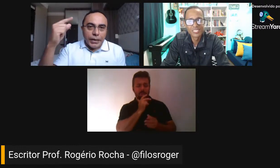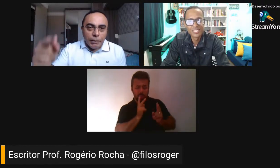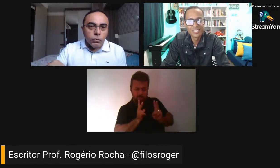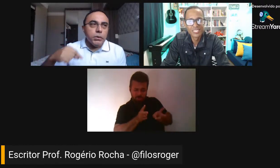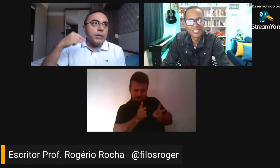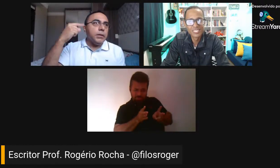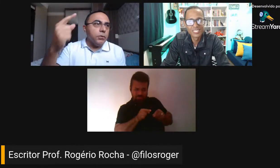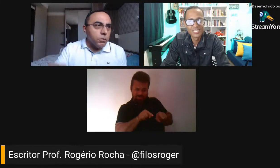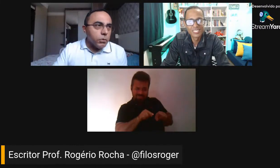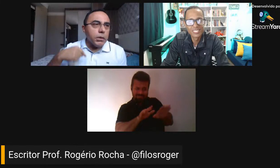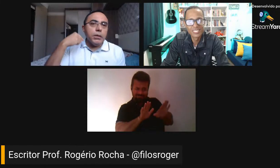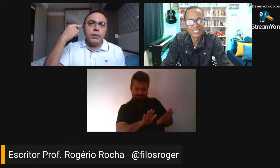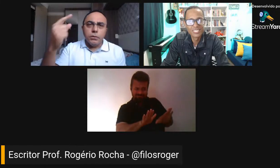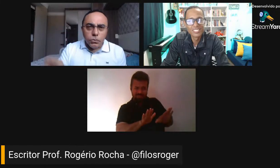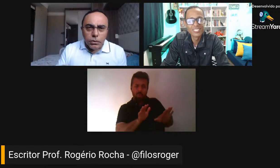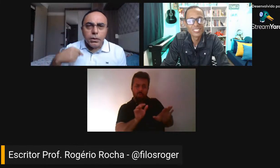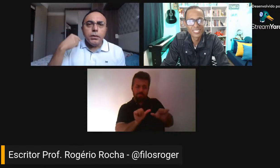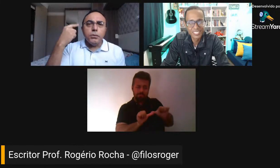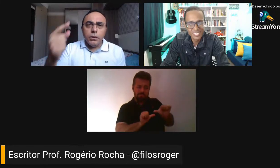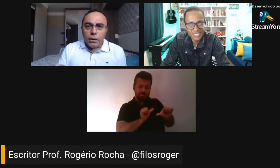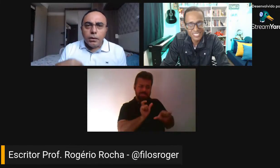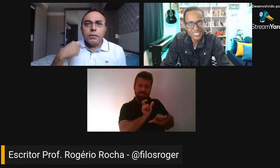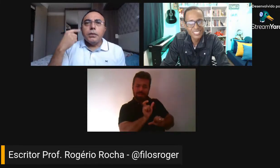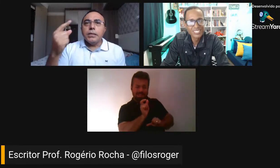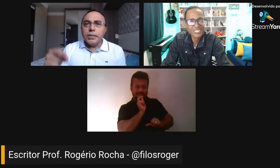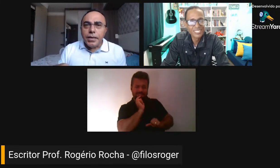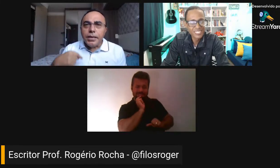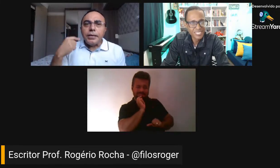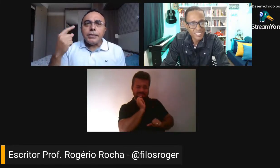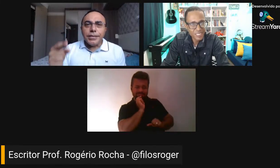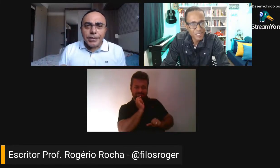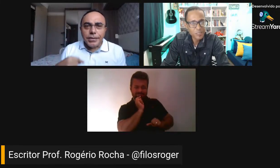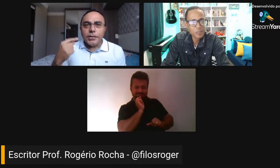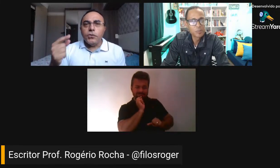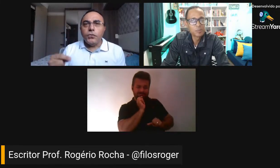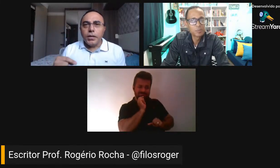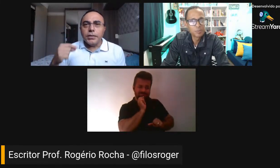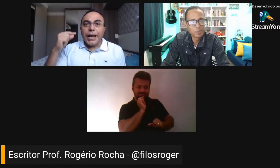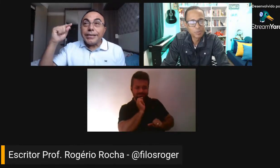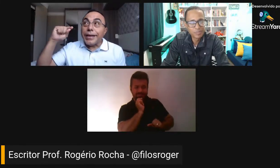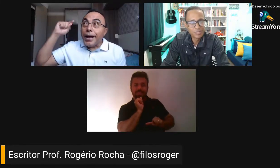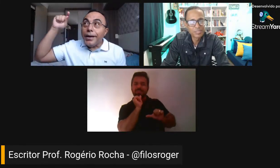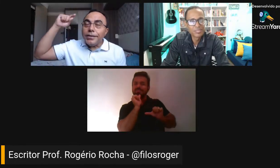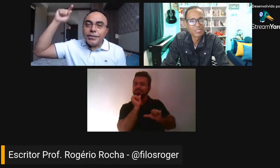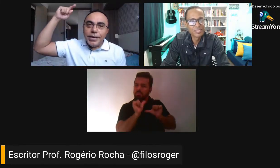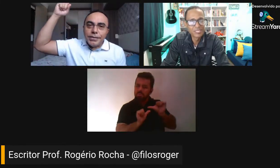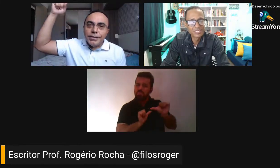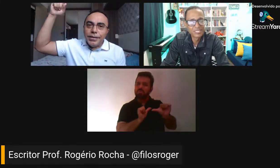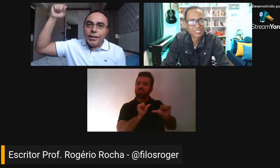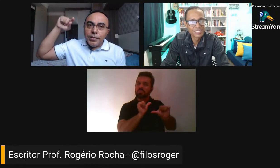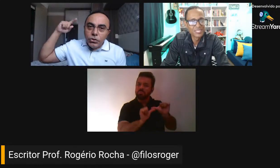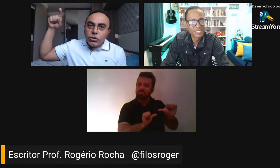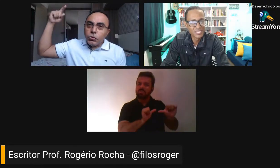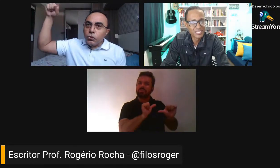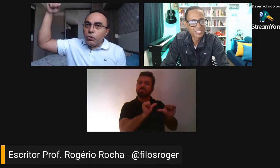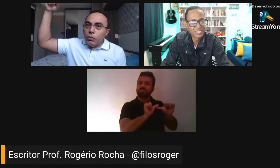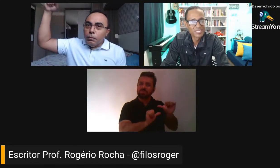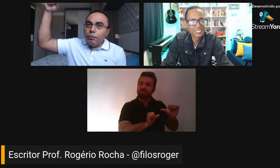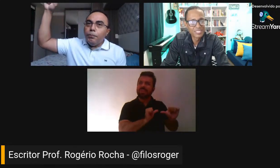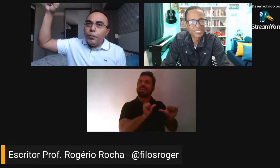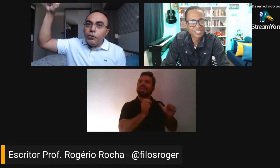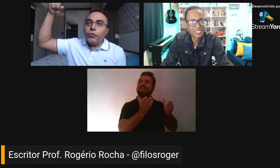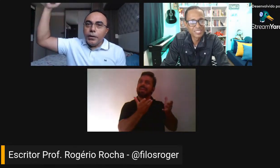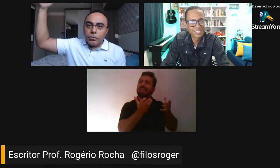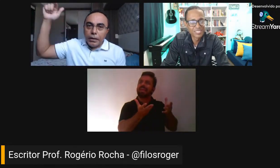ou ficar mudando, mudando, mudando, dezenas e dezenas de vezes atrás desse dito